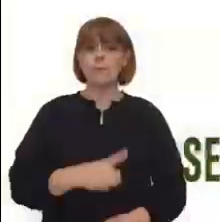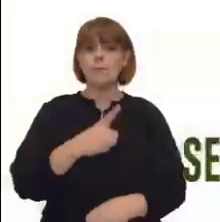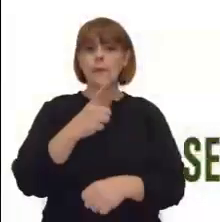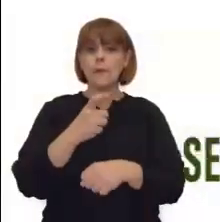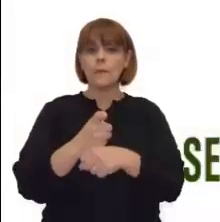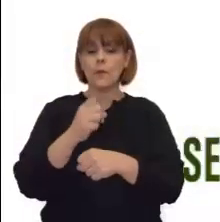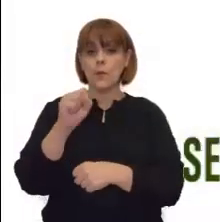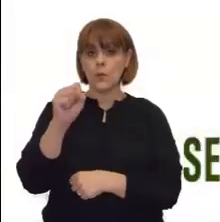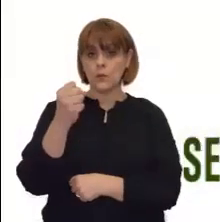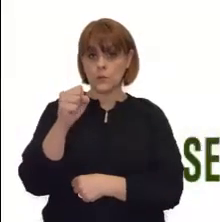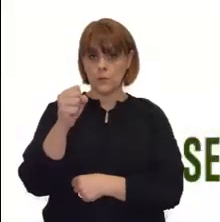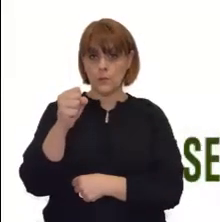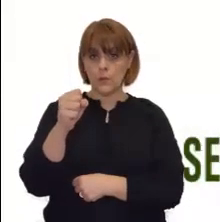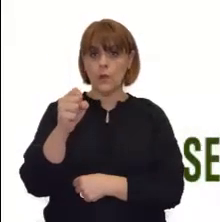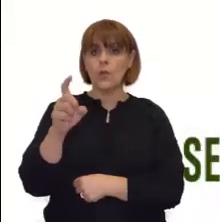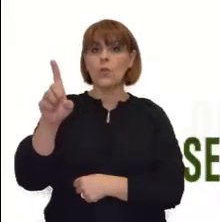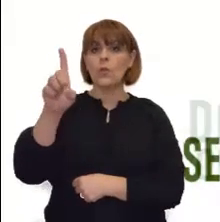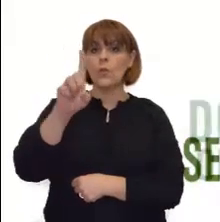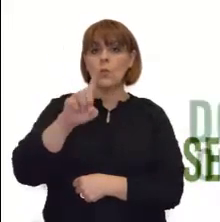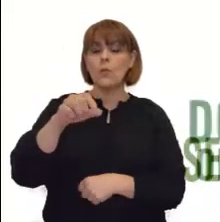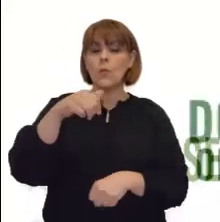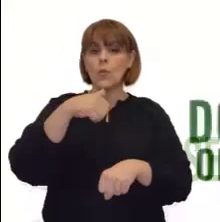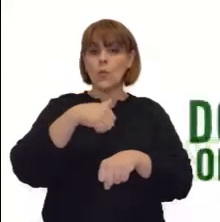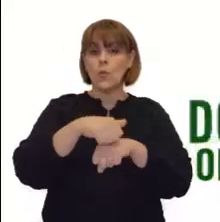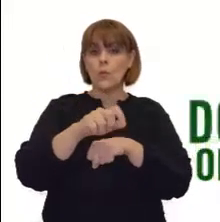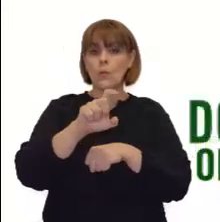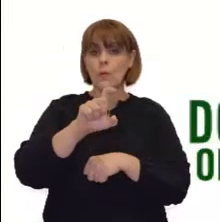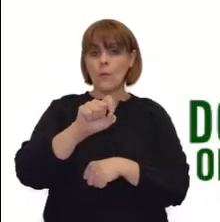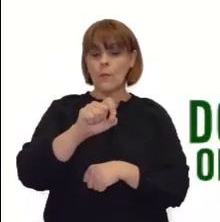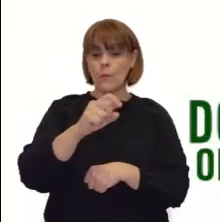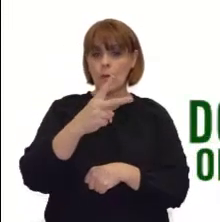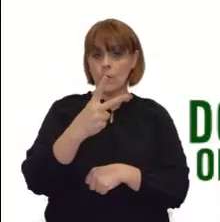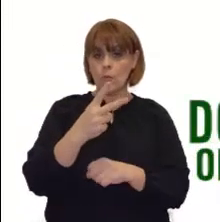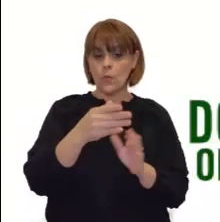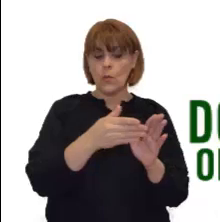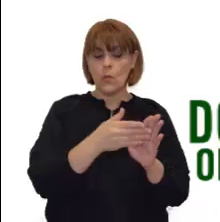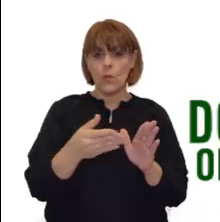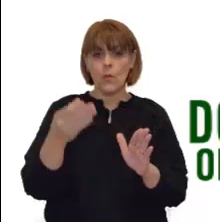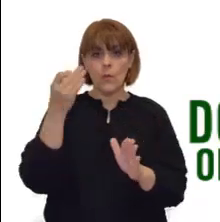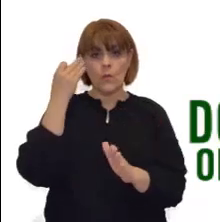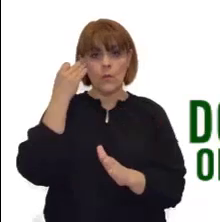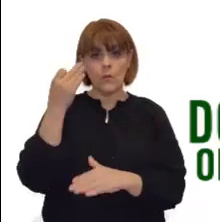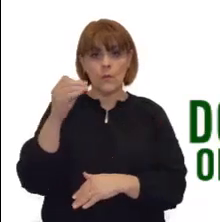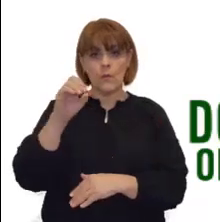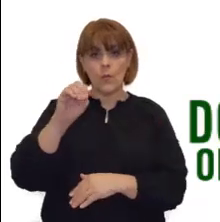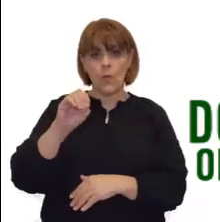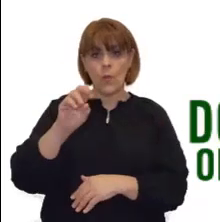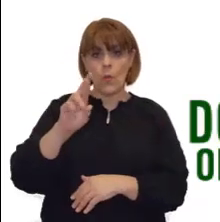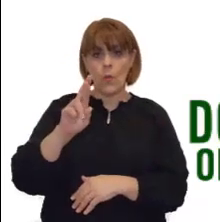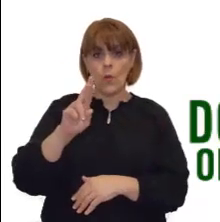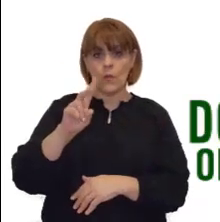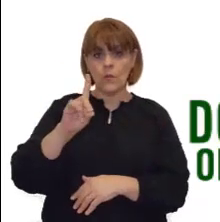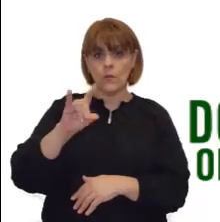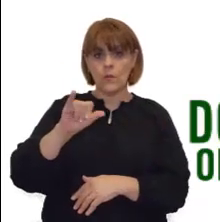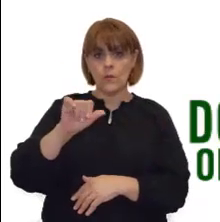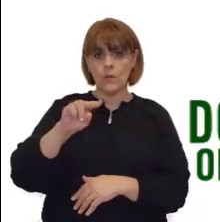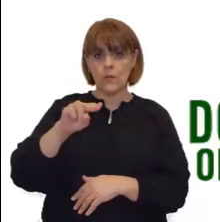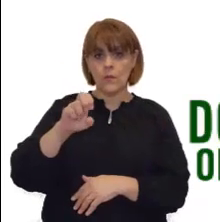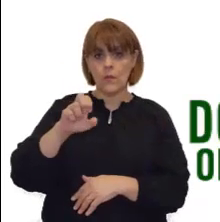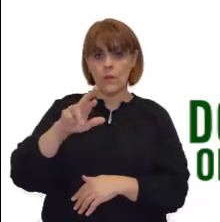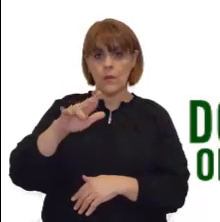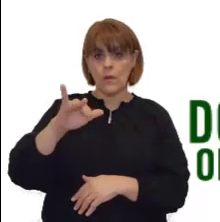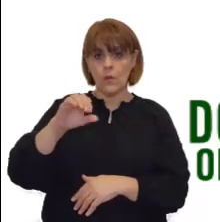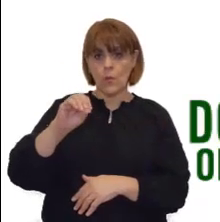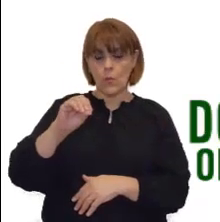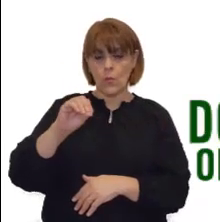Primero de septiembre, domingo vigésimo segundo del tiempo ordinario. Tenemos